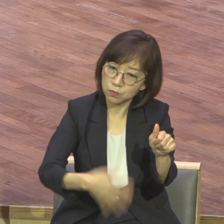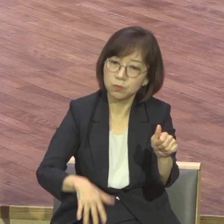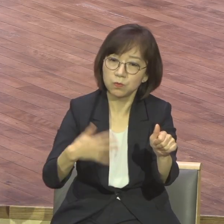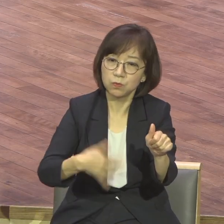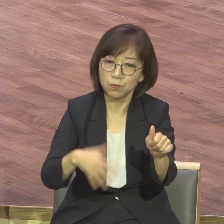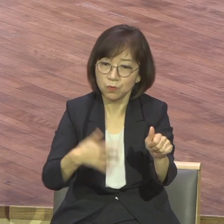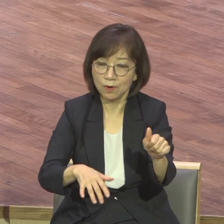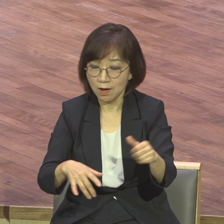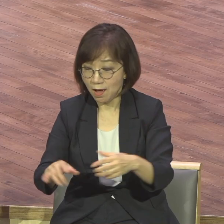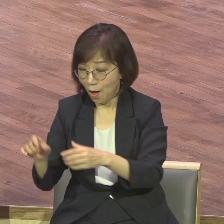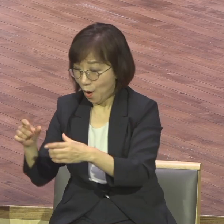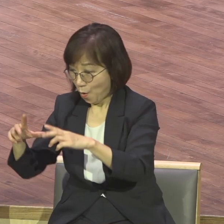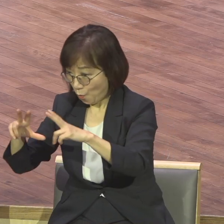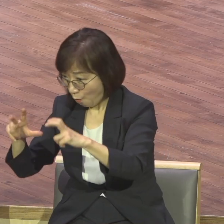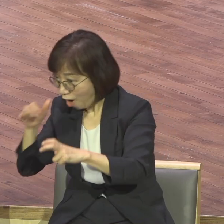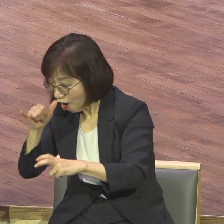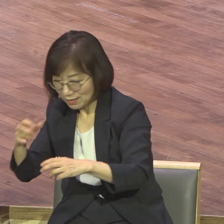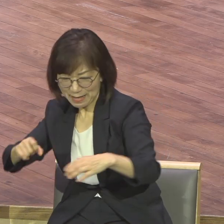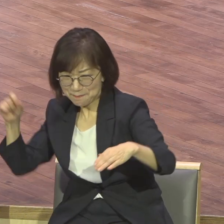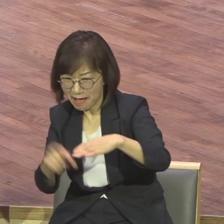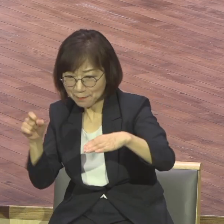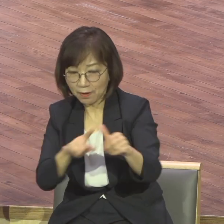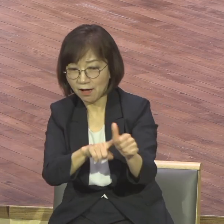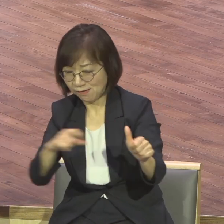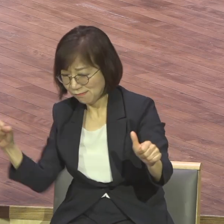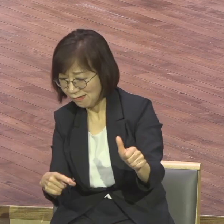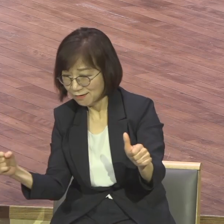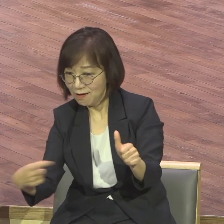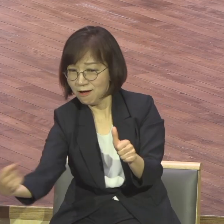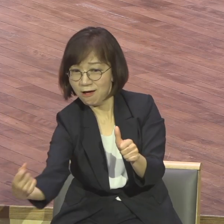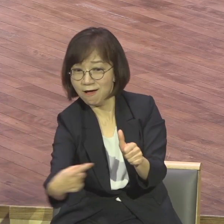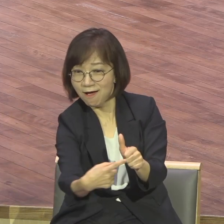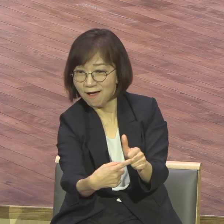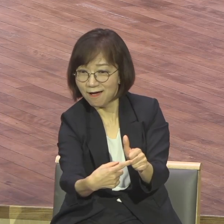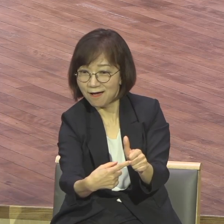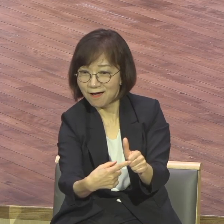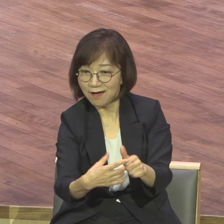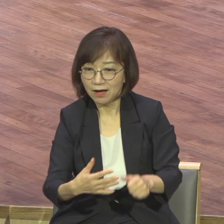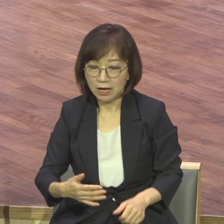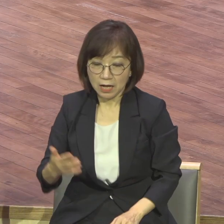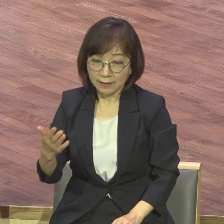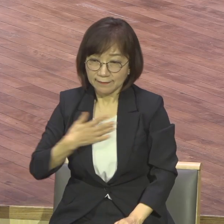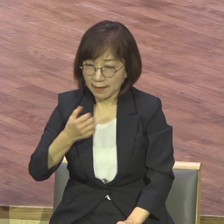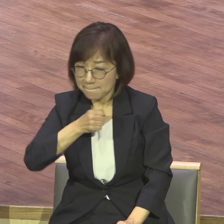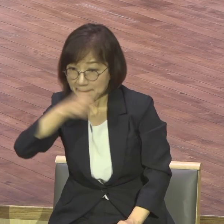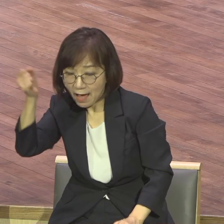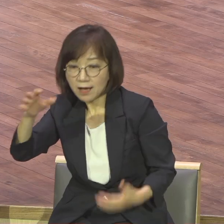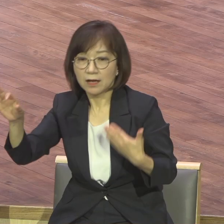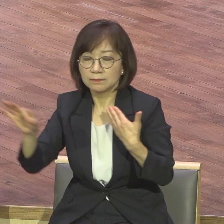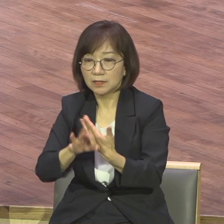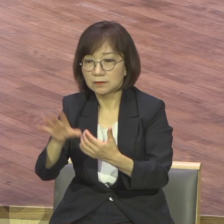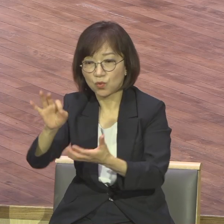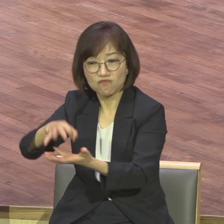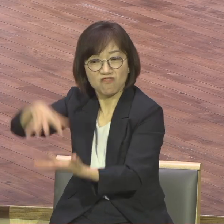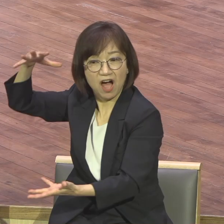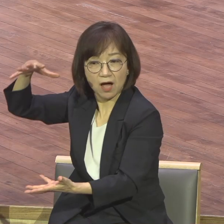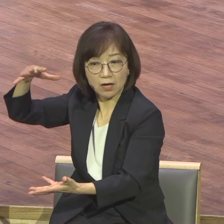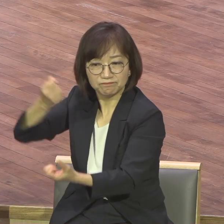갖다 대죠 손흥민에게 나라가 다 다른데 연봉이 다 다르고 저희랑 경쟁상대들인데 그렇게